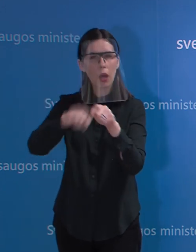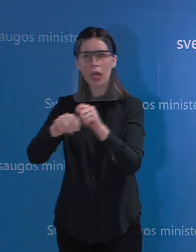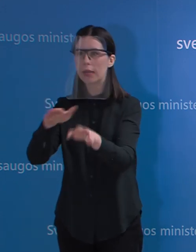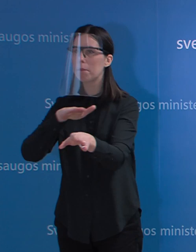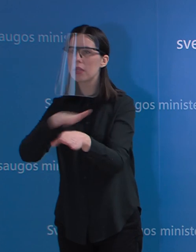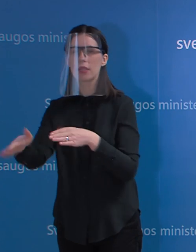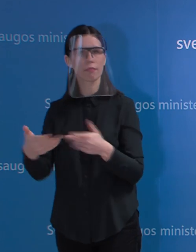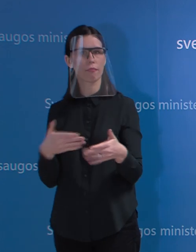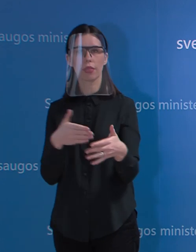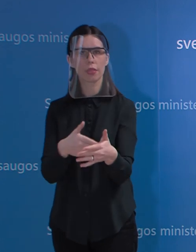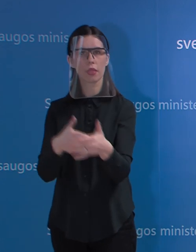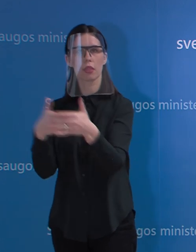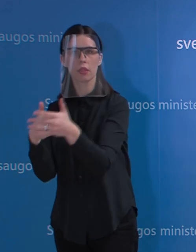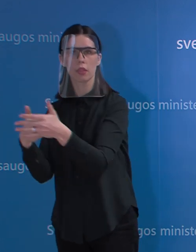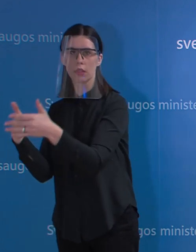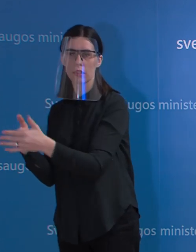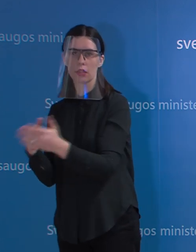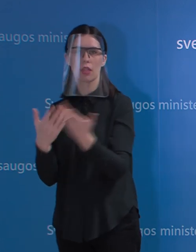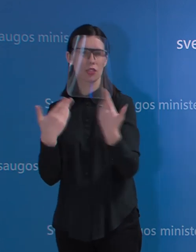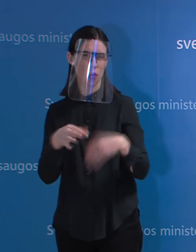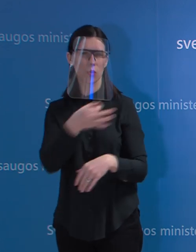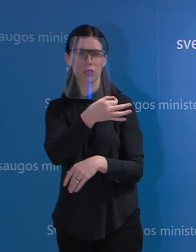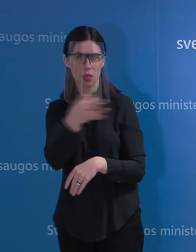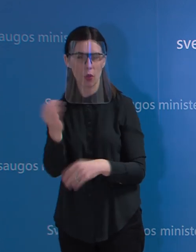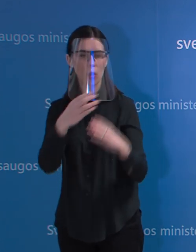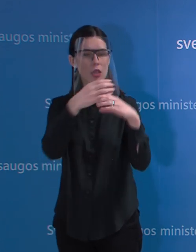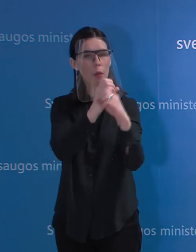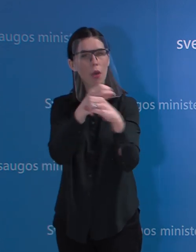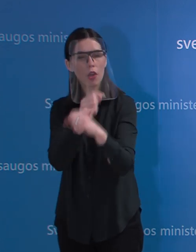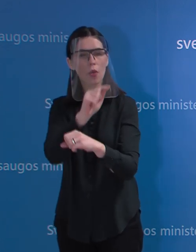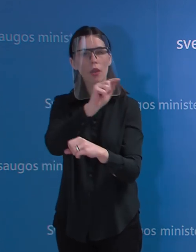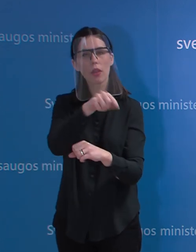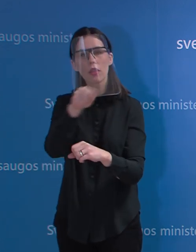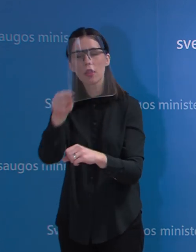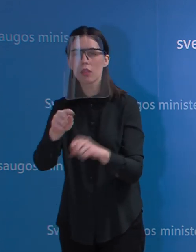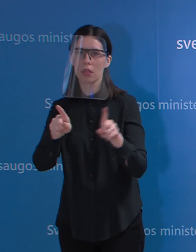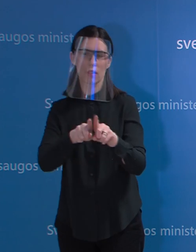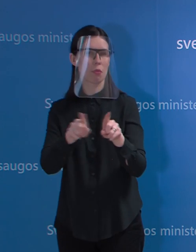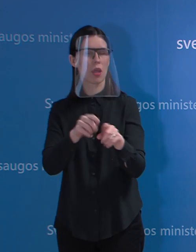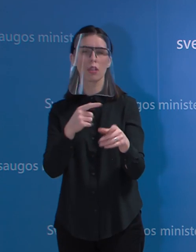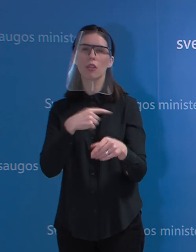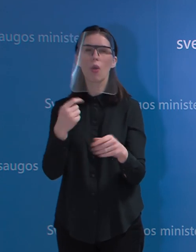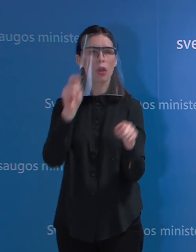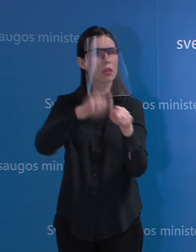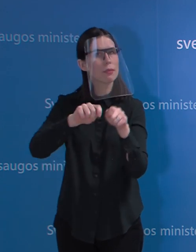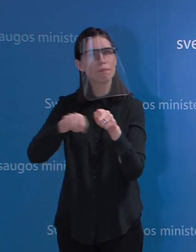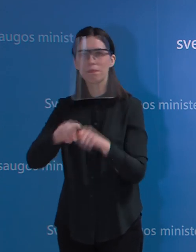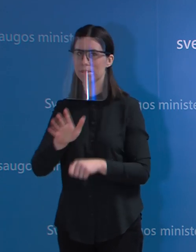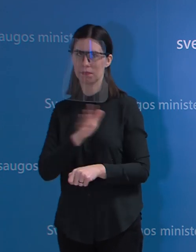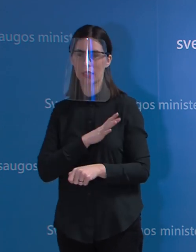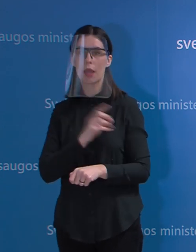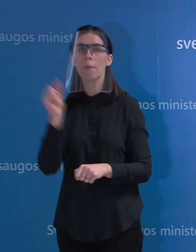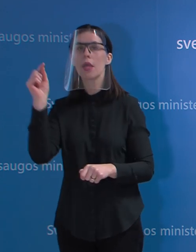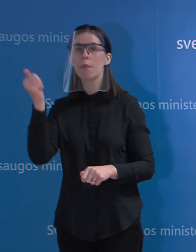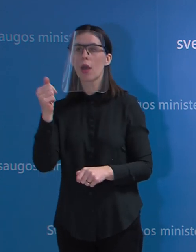ribotas laboratorijų galimybės, kurias aš nekartą jau asuminėjęs, tai pirmiausiai tyrimai yra atliekami pacientam, kurie turi